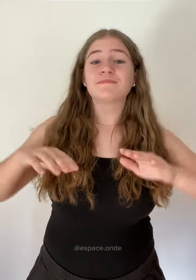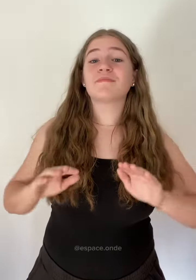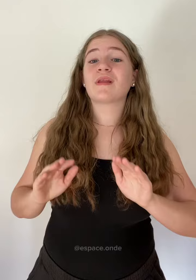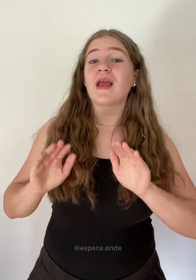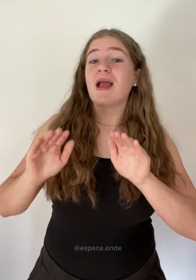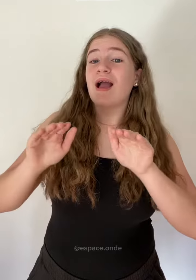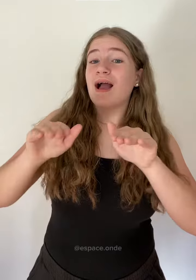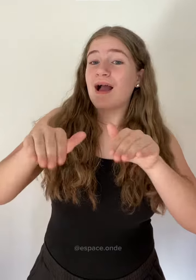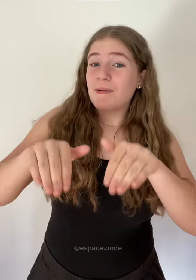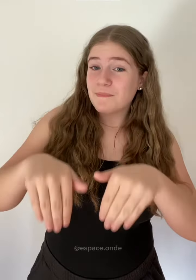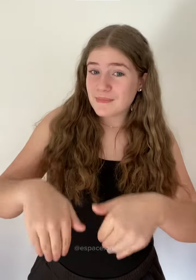Après.